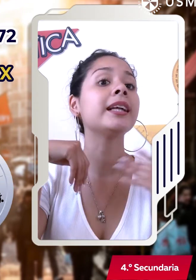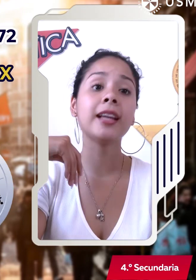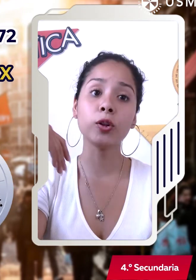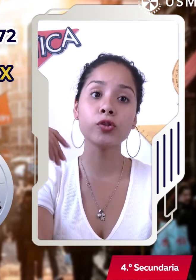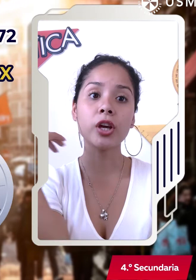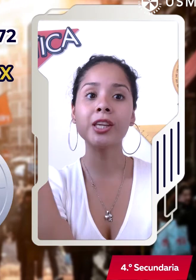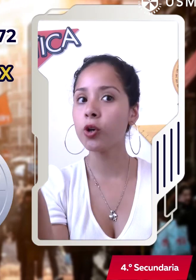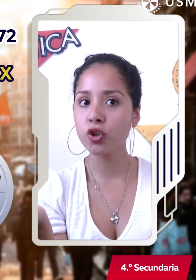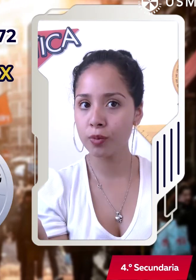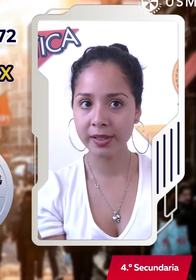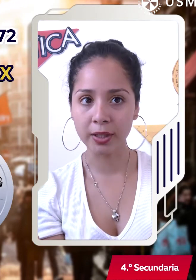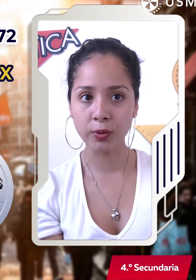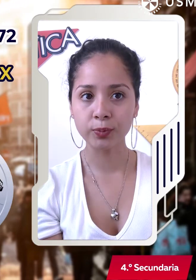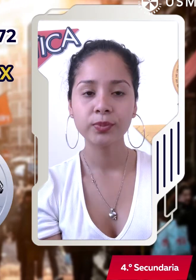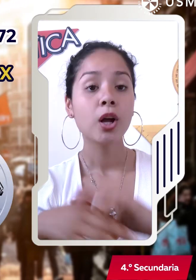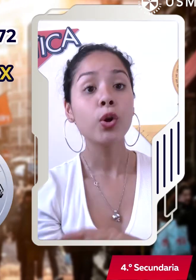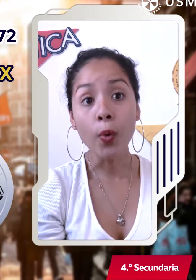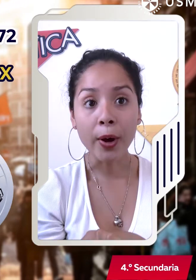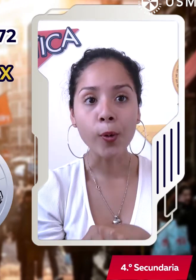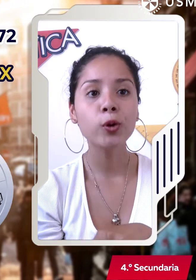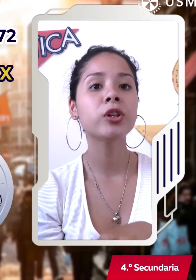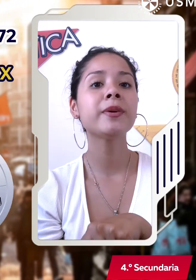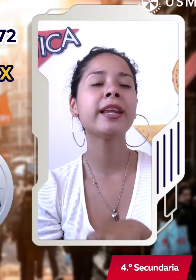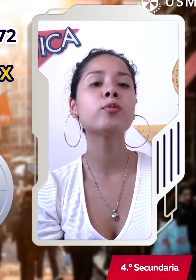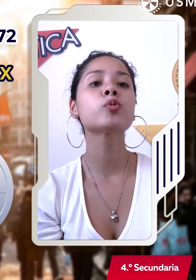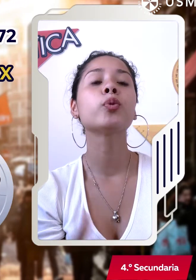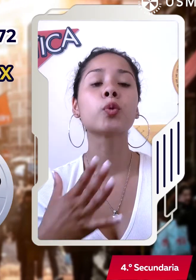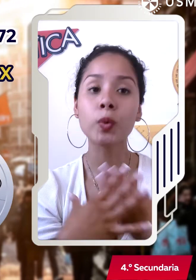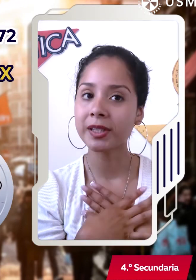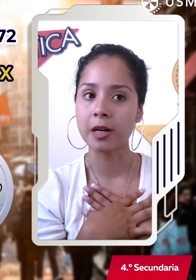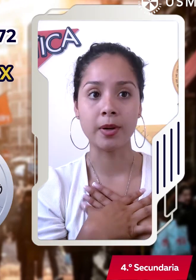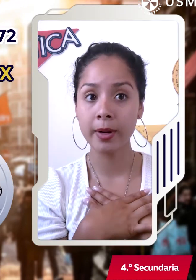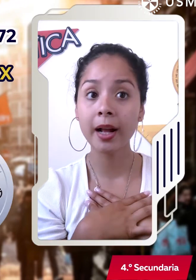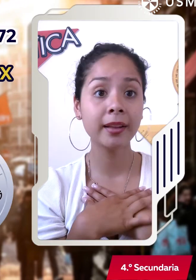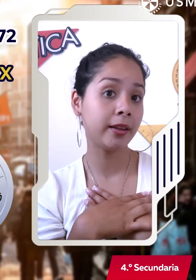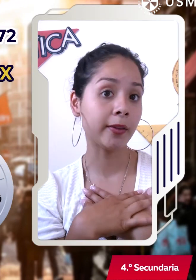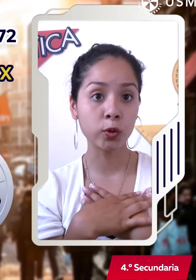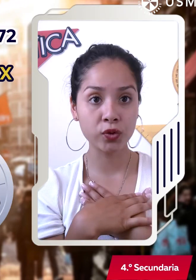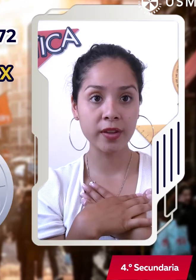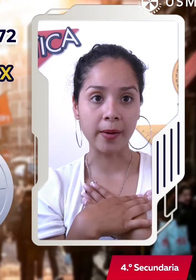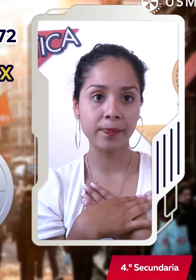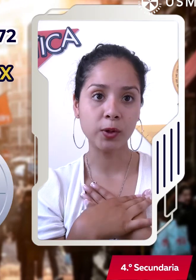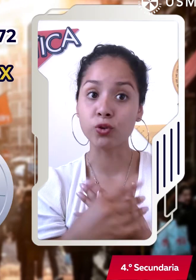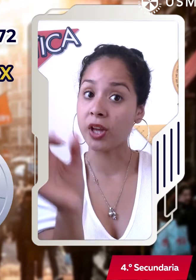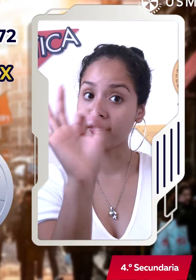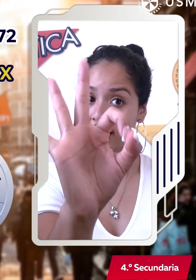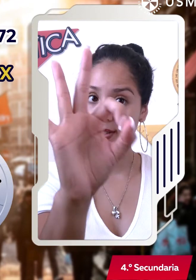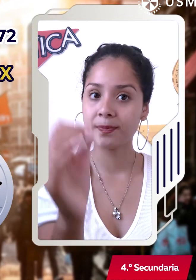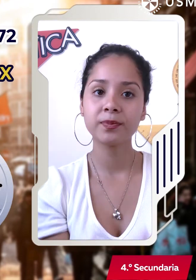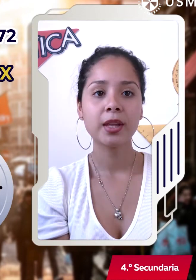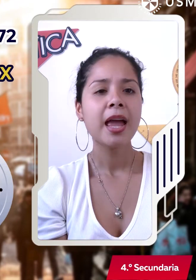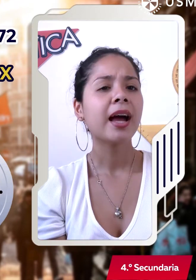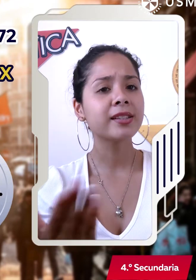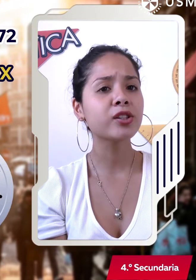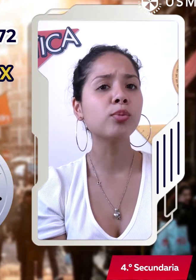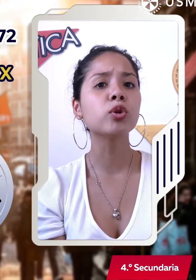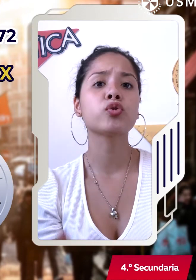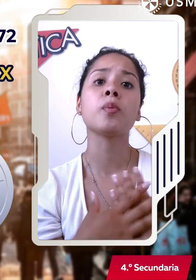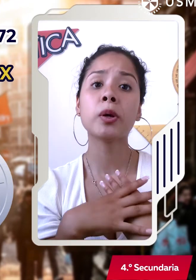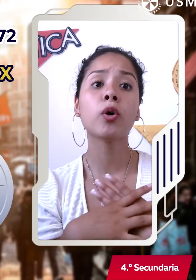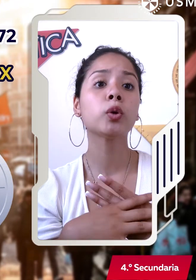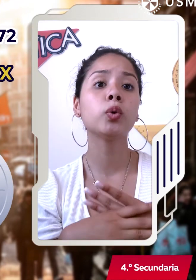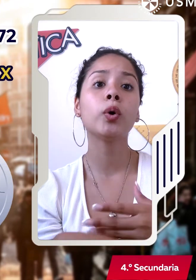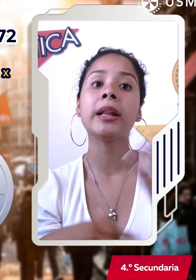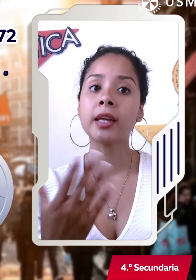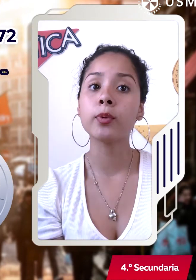72 y 8,5 Luego lo dividiremos por nuestra primera cantidad conocida o sea 3 Así es como